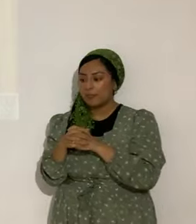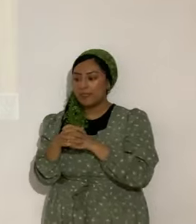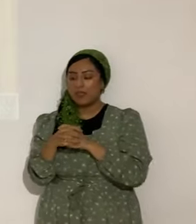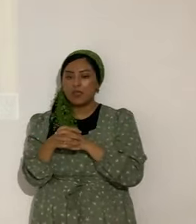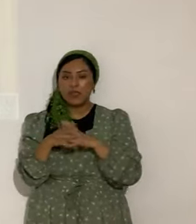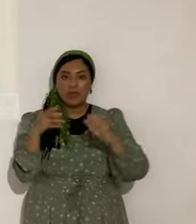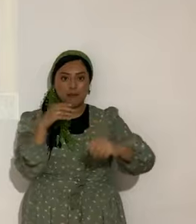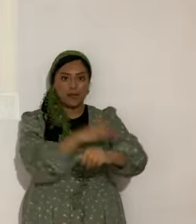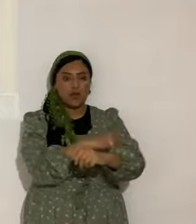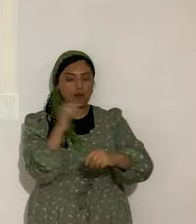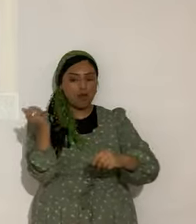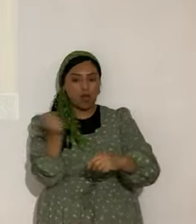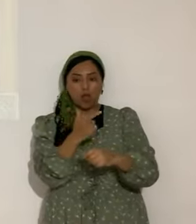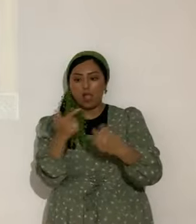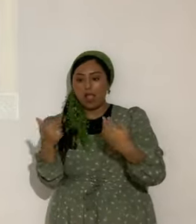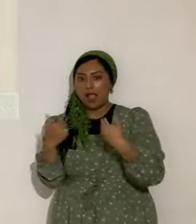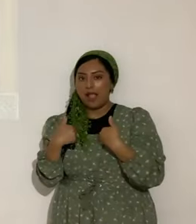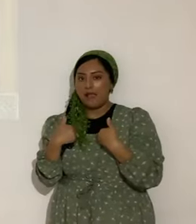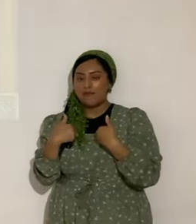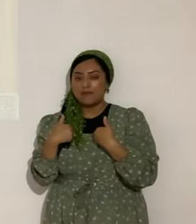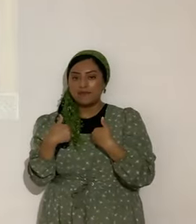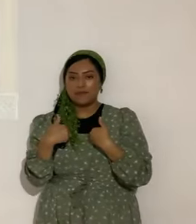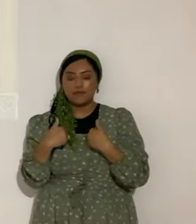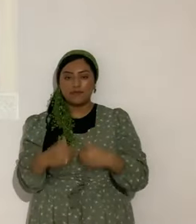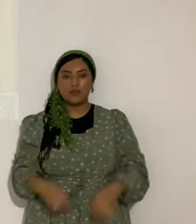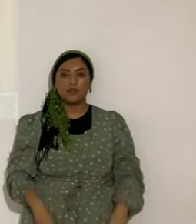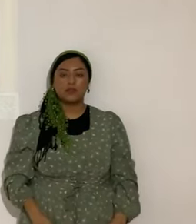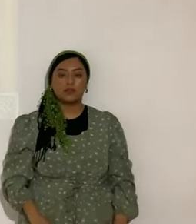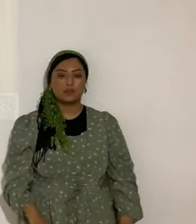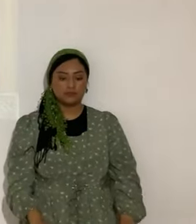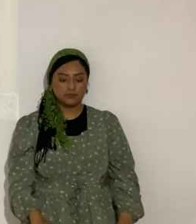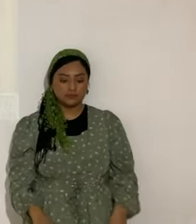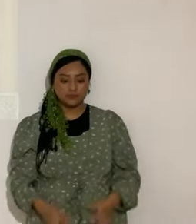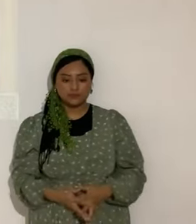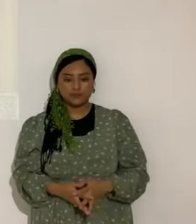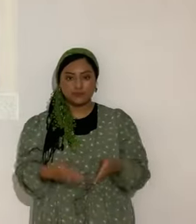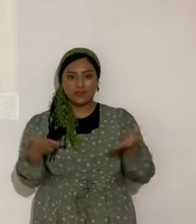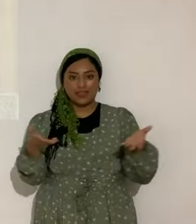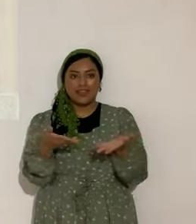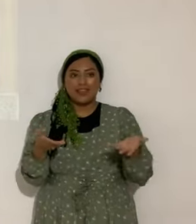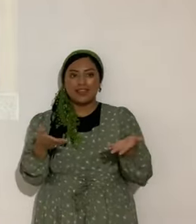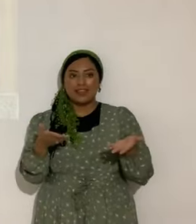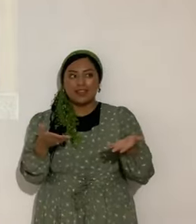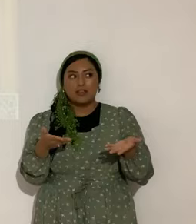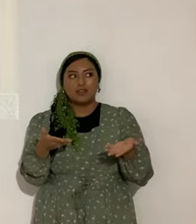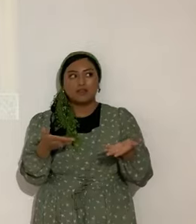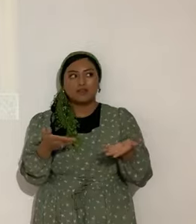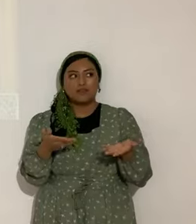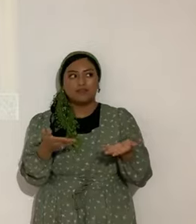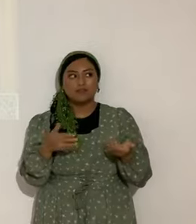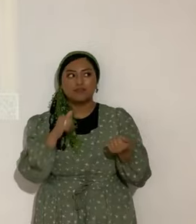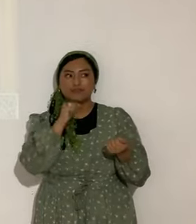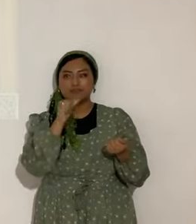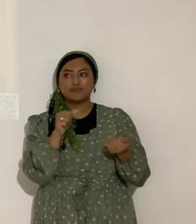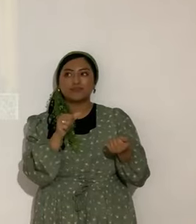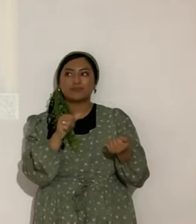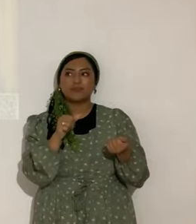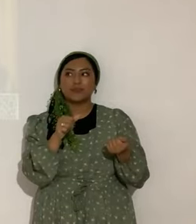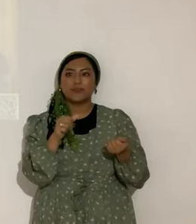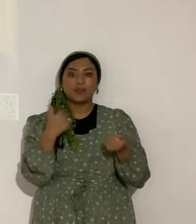todos lo tenemos. Aquí no es para. Como se hace en X o Z. Para que se crean.